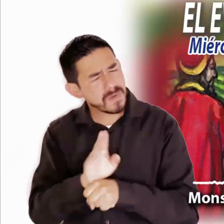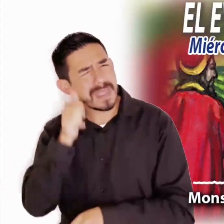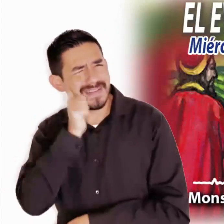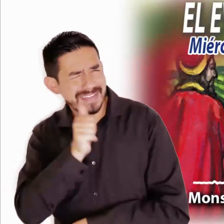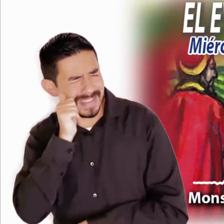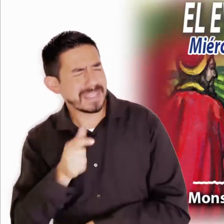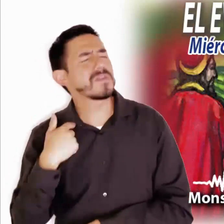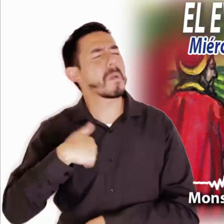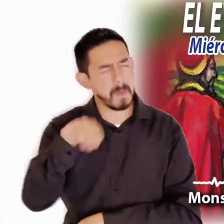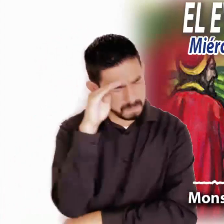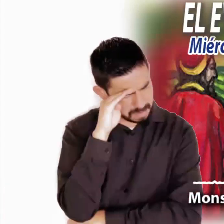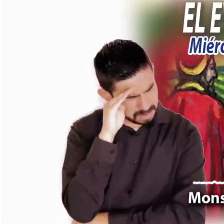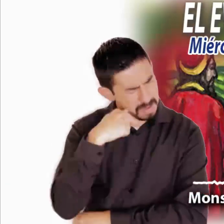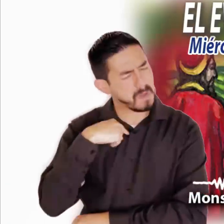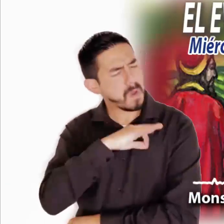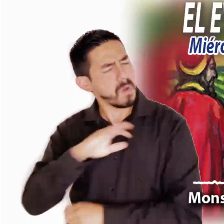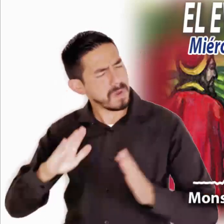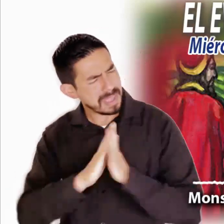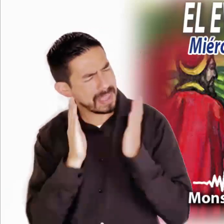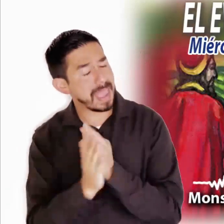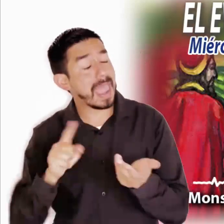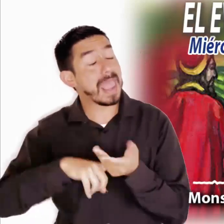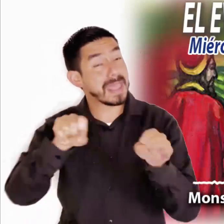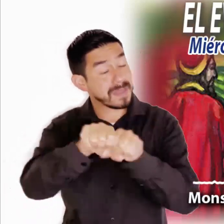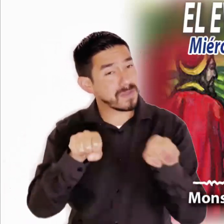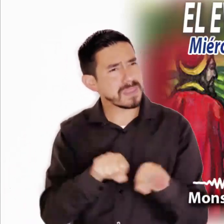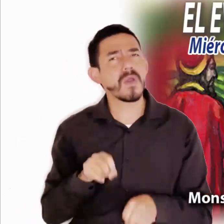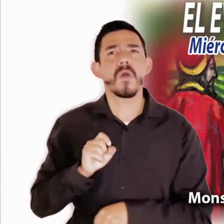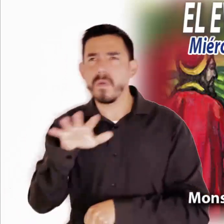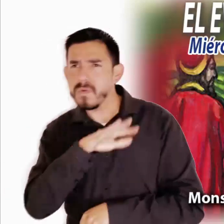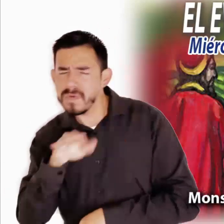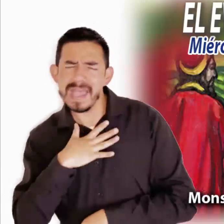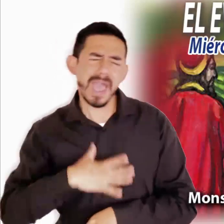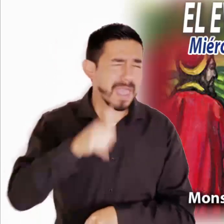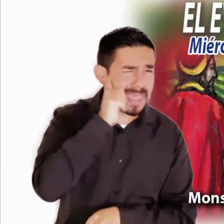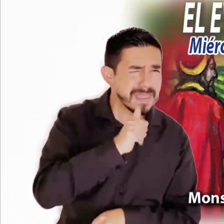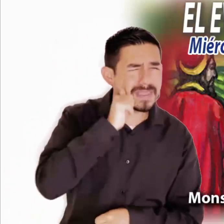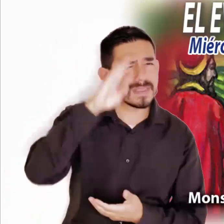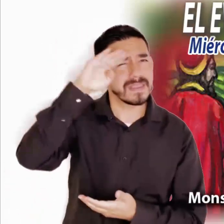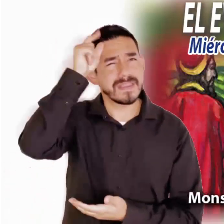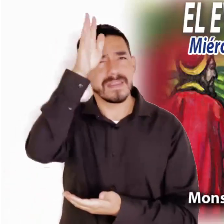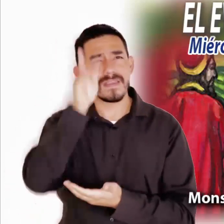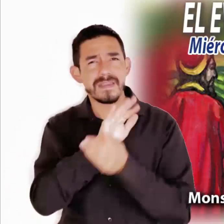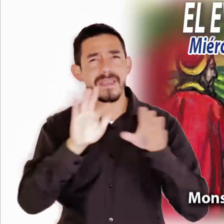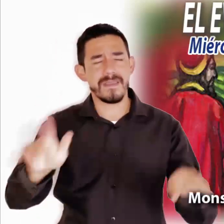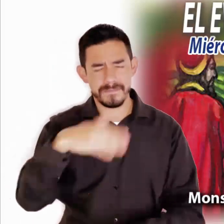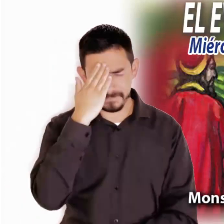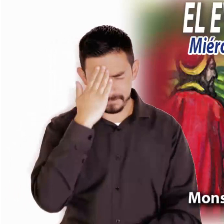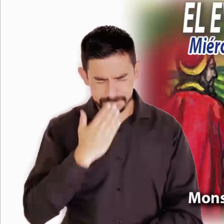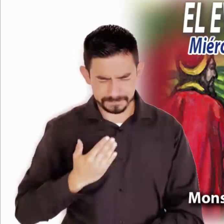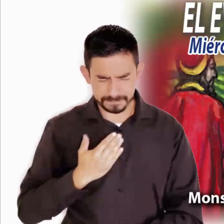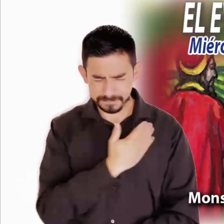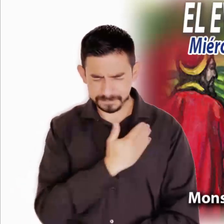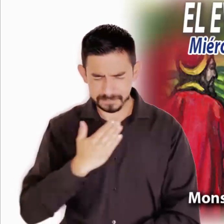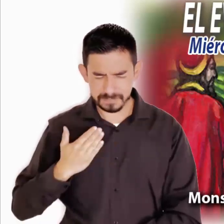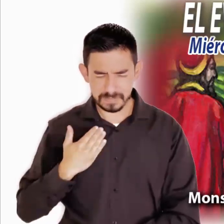responsabilidad, de discernimiento, de participación, de búsqueda y de justicia. El Señor te bendiga en